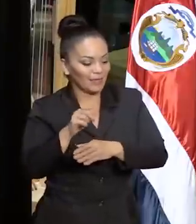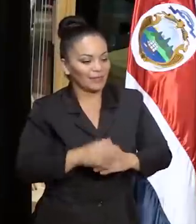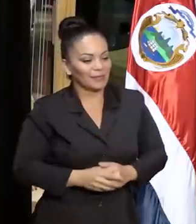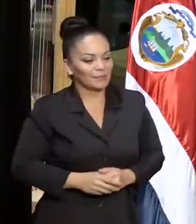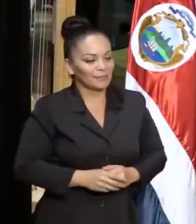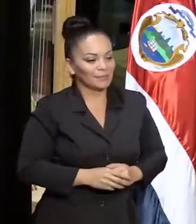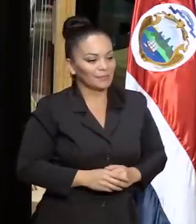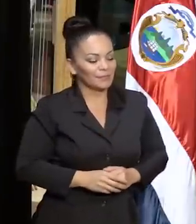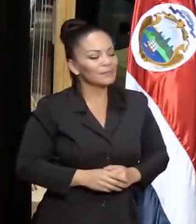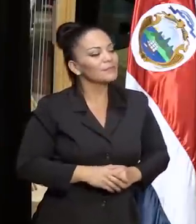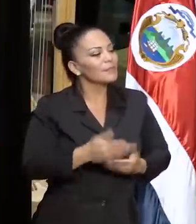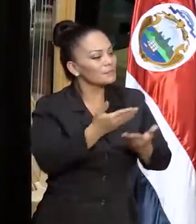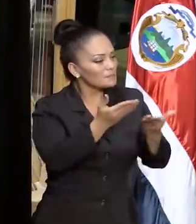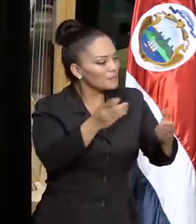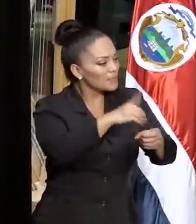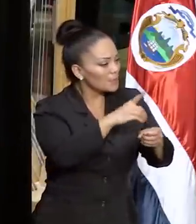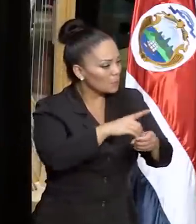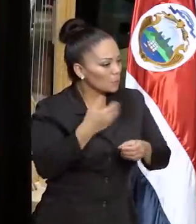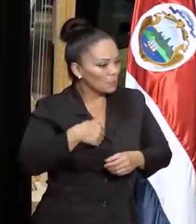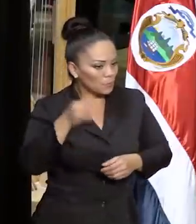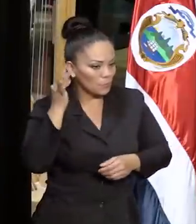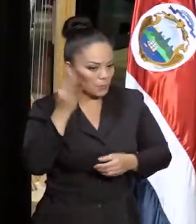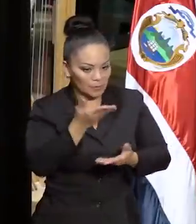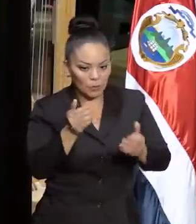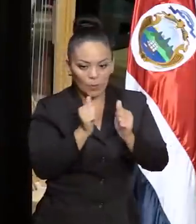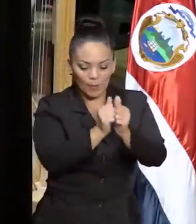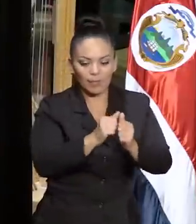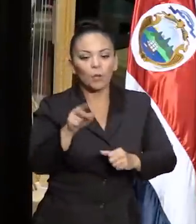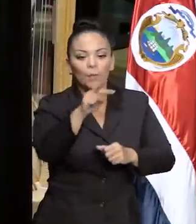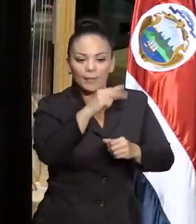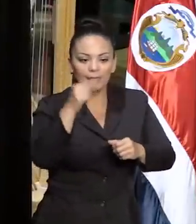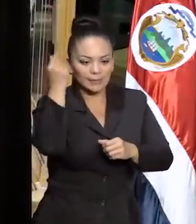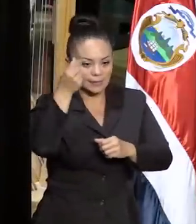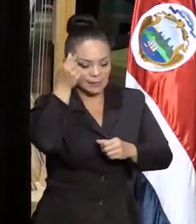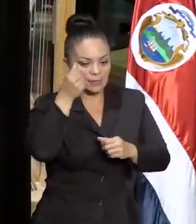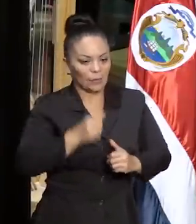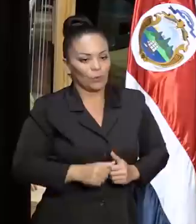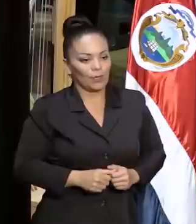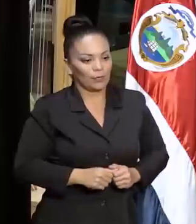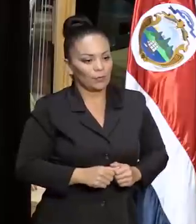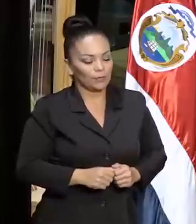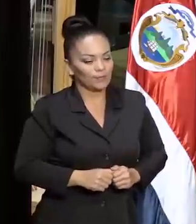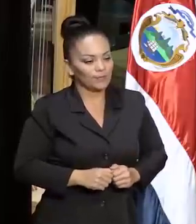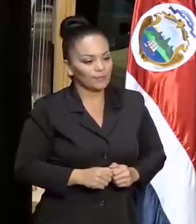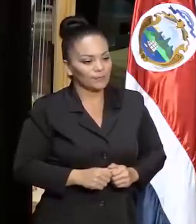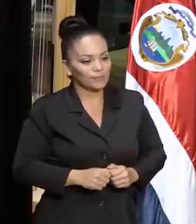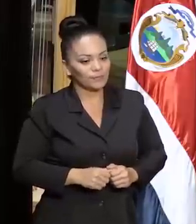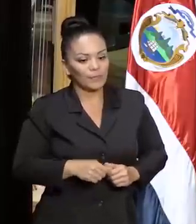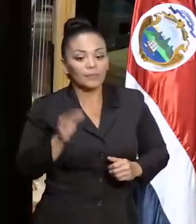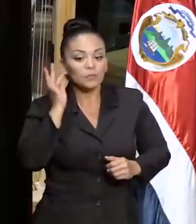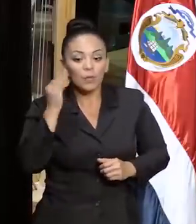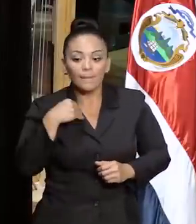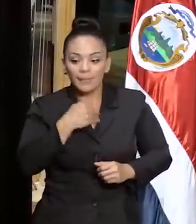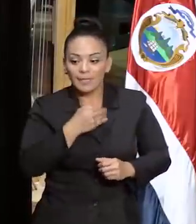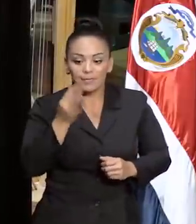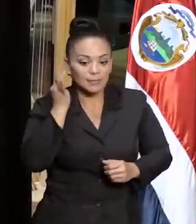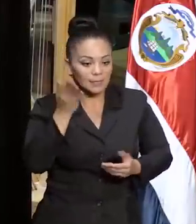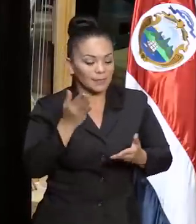a las señoras diputadas que nos acompañan, colegas de gobierno, a la señora ministra